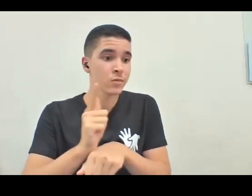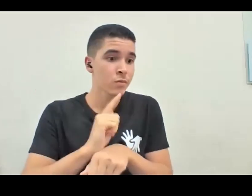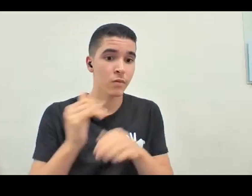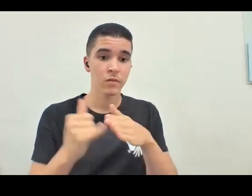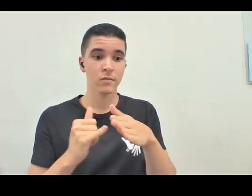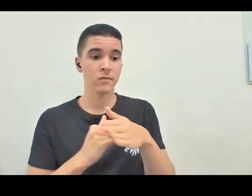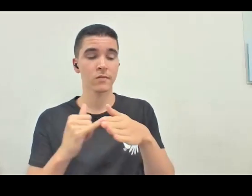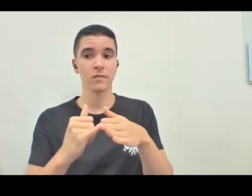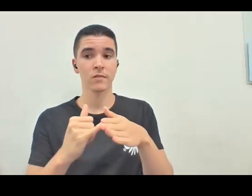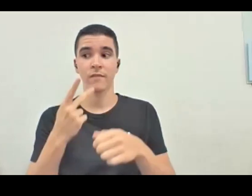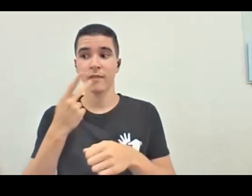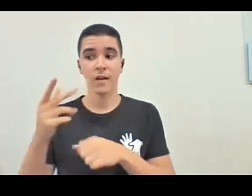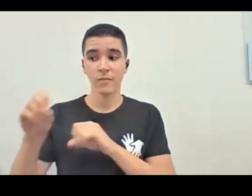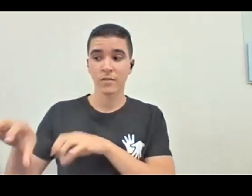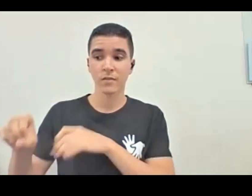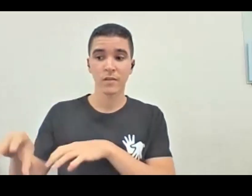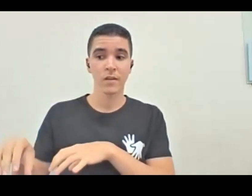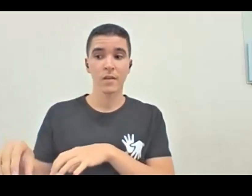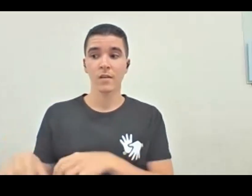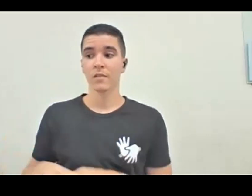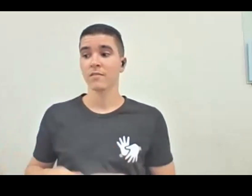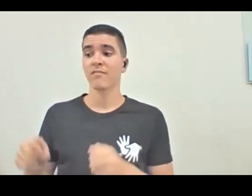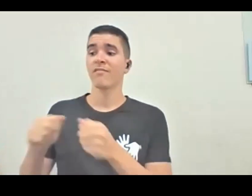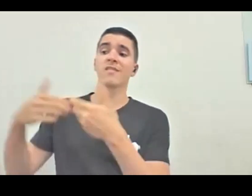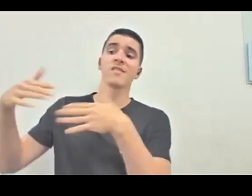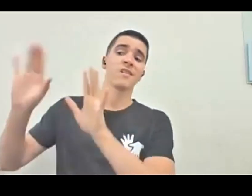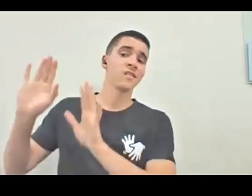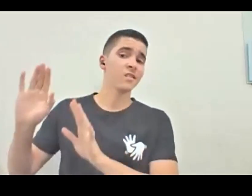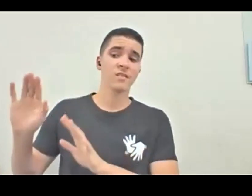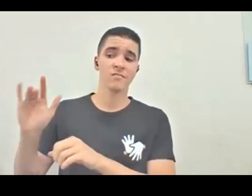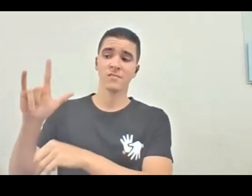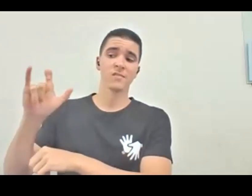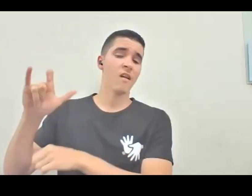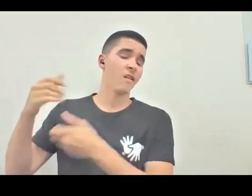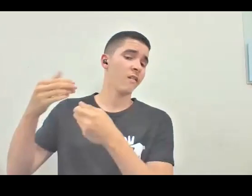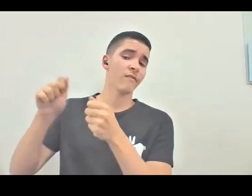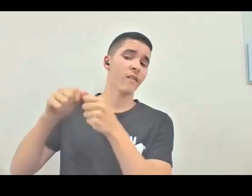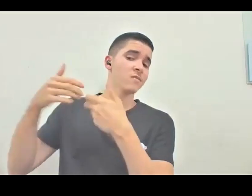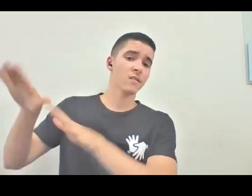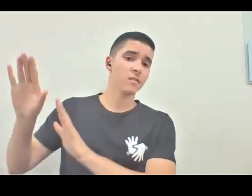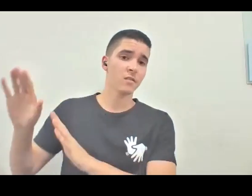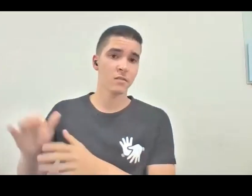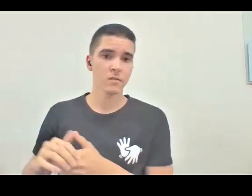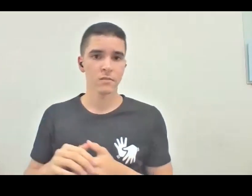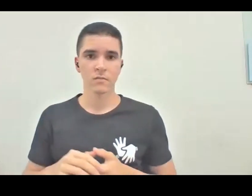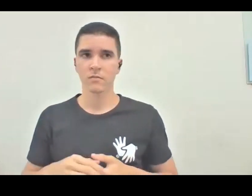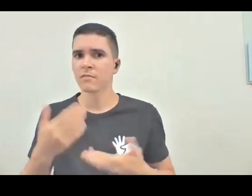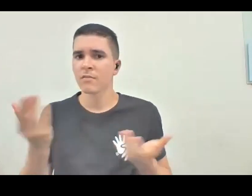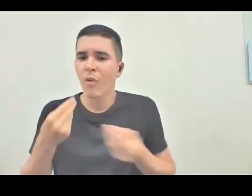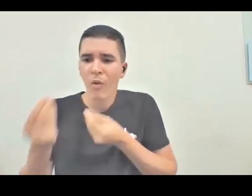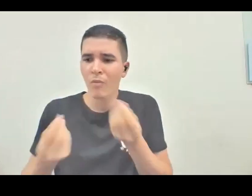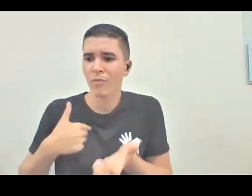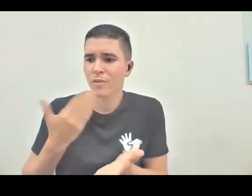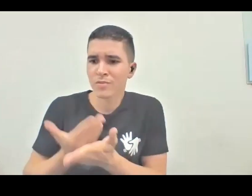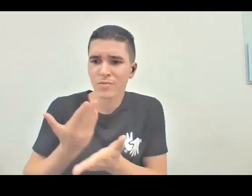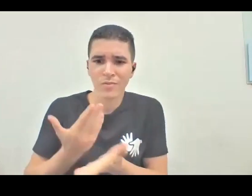educadores e falarem, se vira no Instagram, faz aí para mim, se vira no Instagram, quer dizer, vou ter que, eu que estudei, sou educador, virar